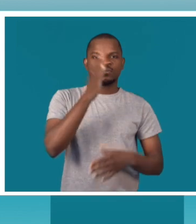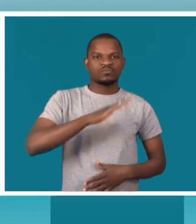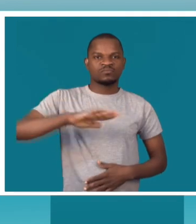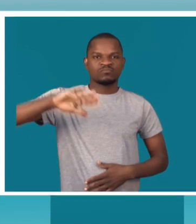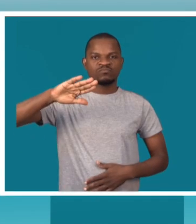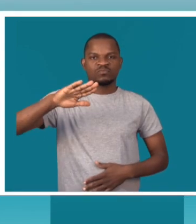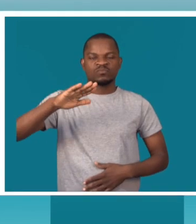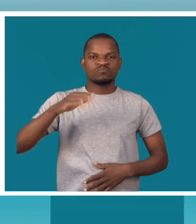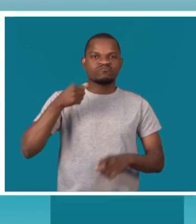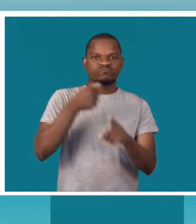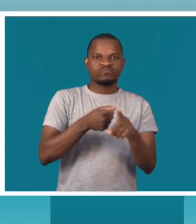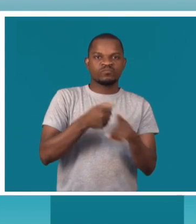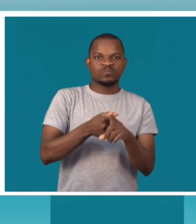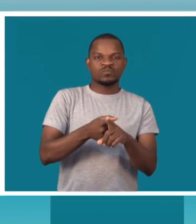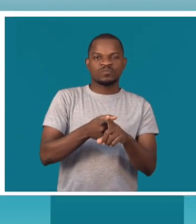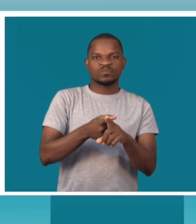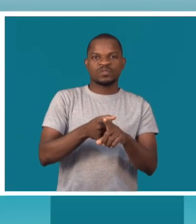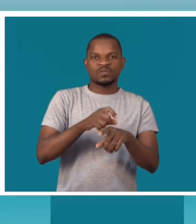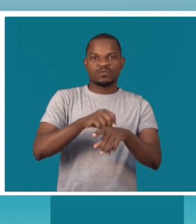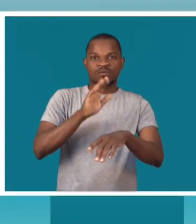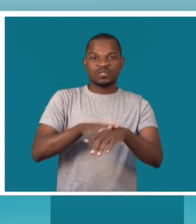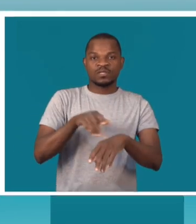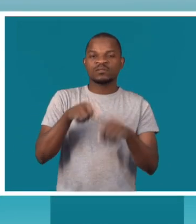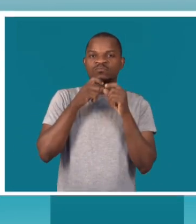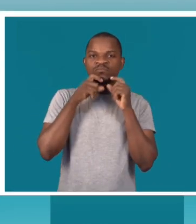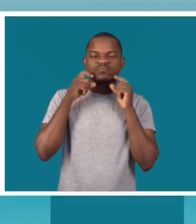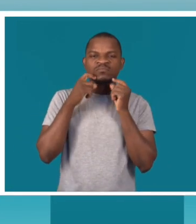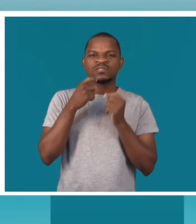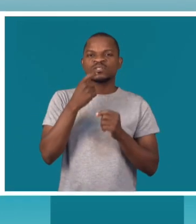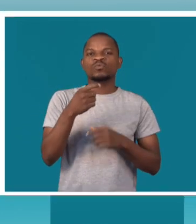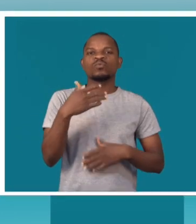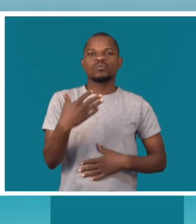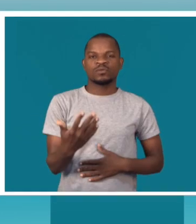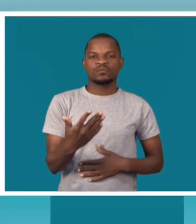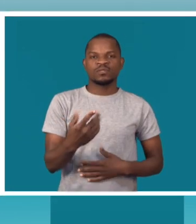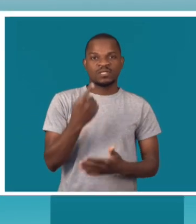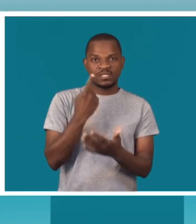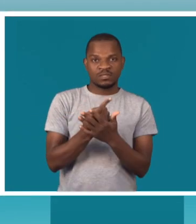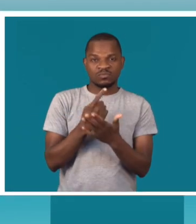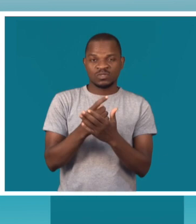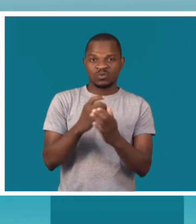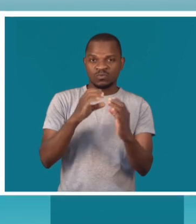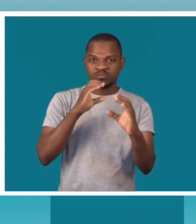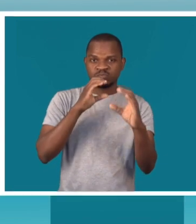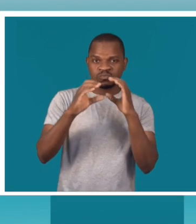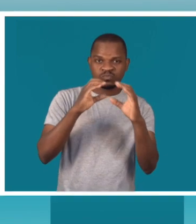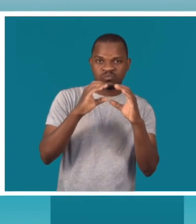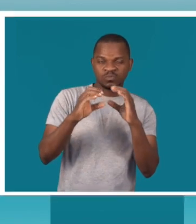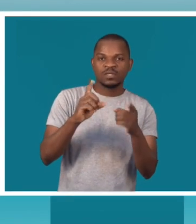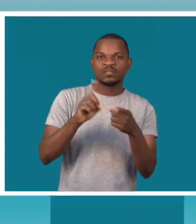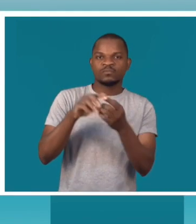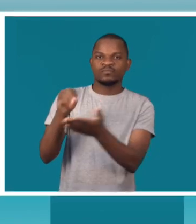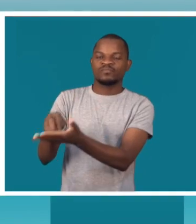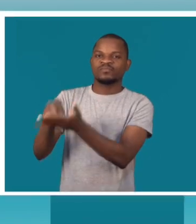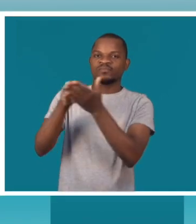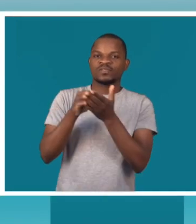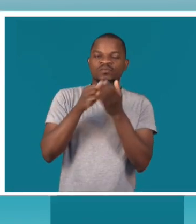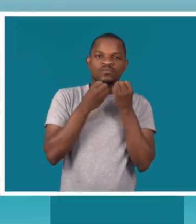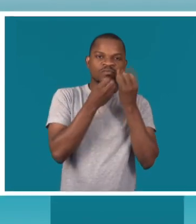Combate à Malária Moçambique, Baltazar Candrino, falou da importância da comunicação e acesso à informação na prevenção